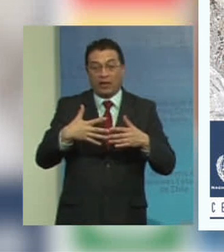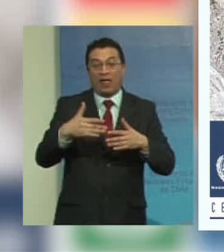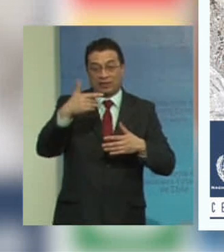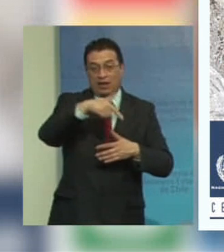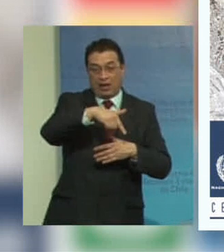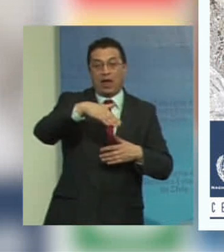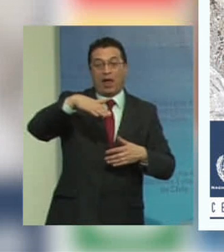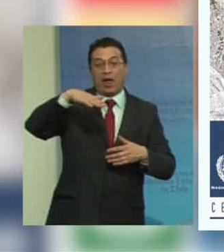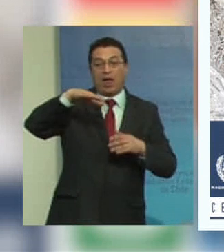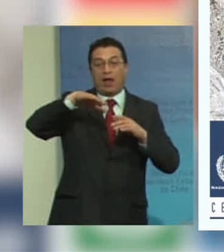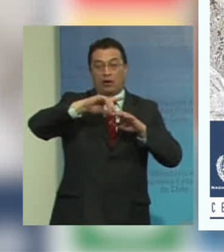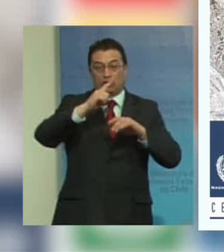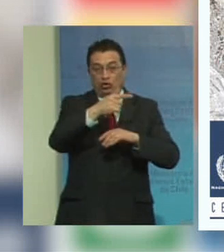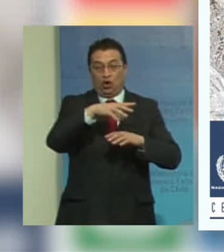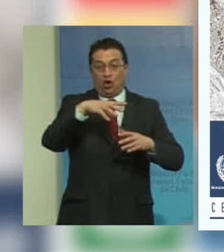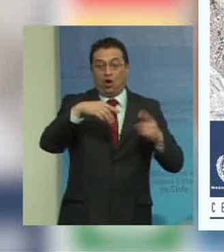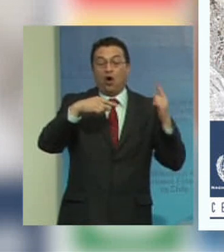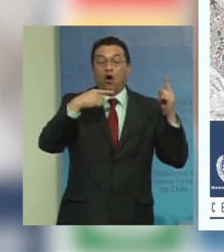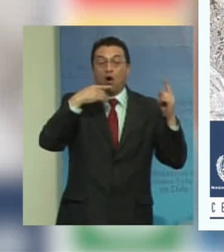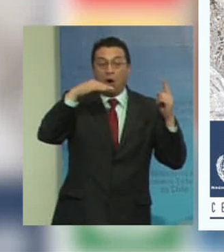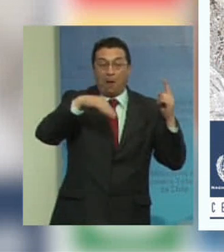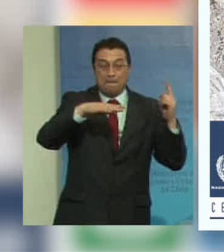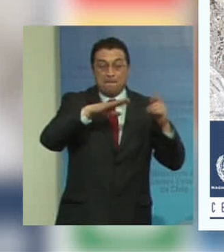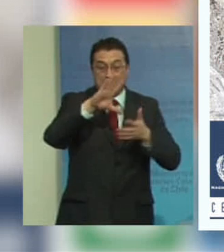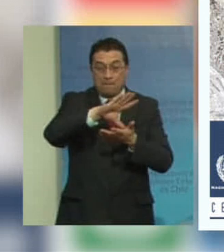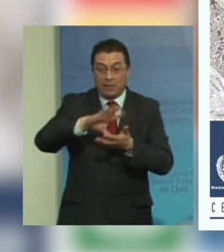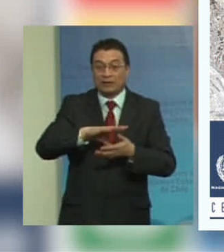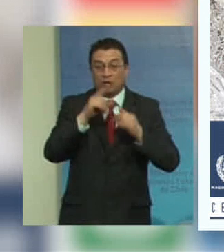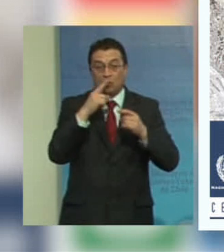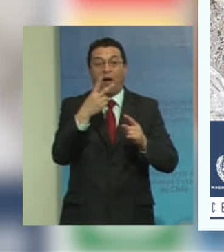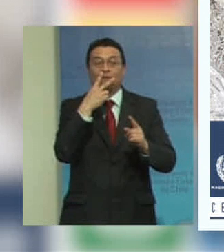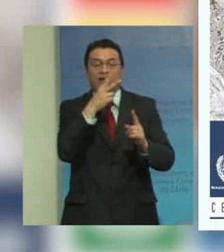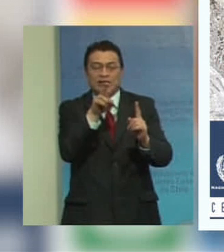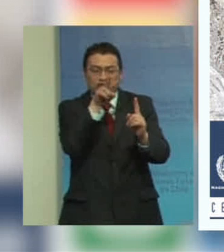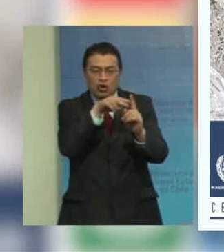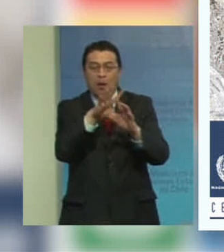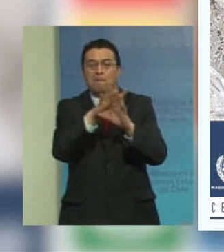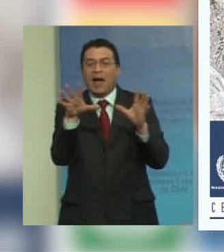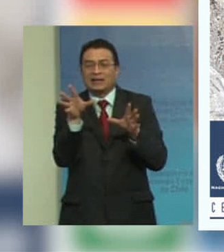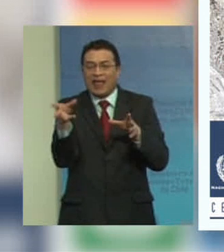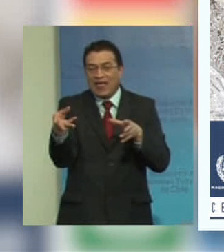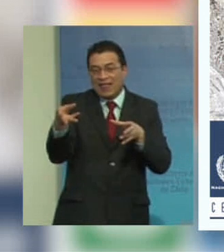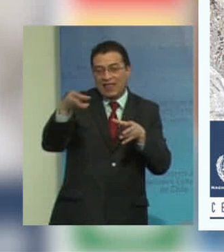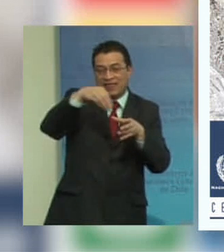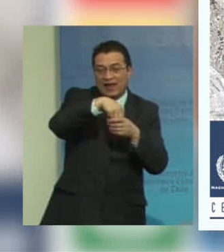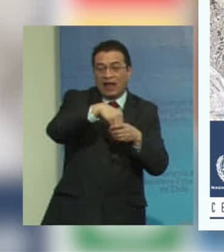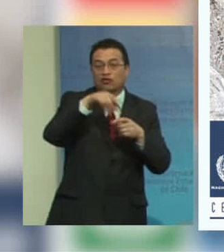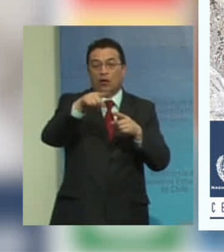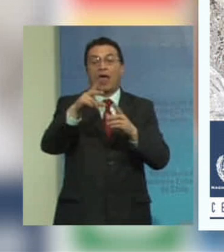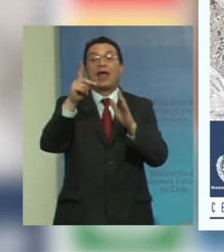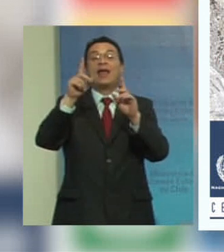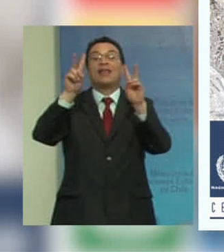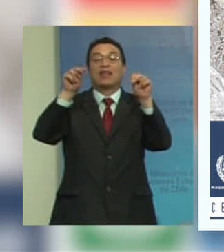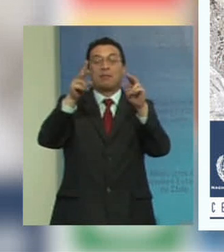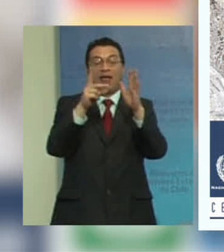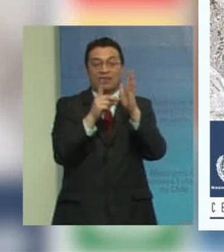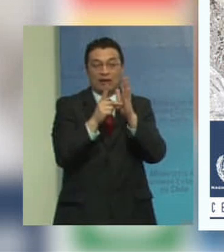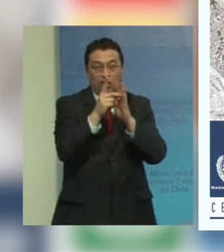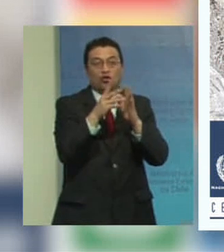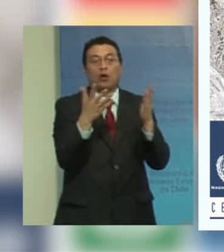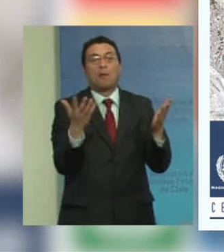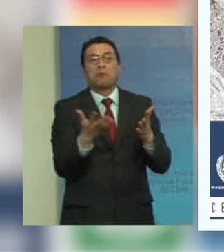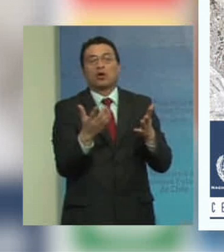y avanza ¿por qué? porque tiene una visión mucho más integrada de los temas del desarrollo porque es